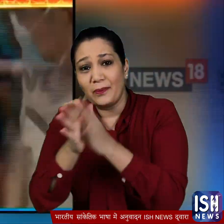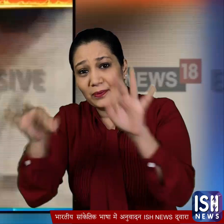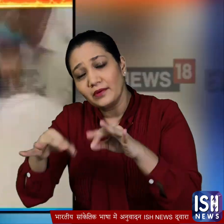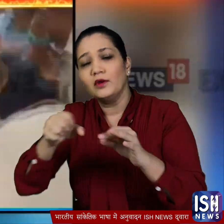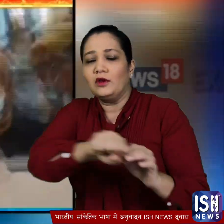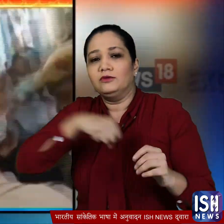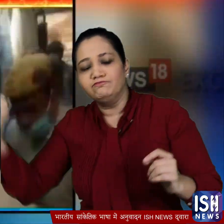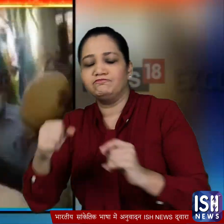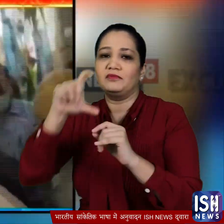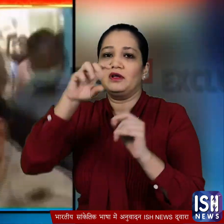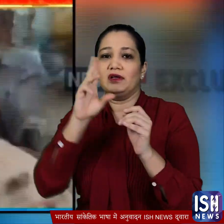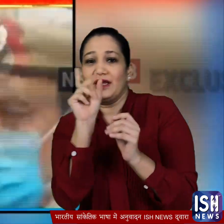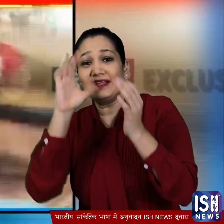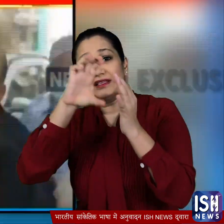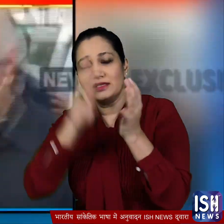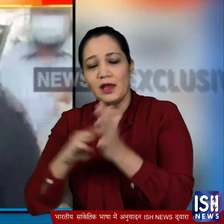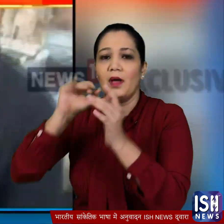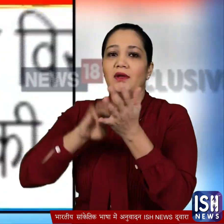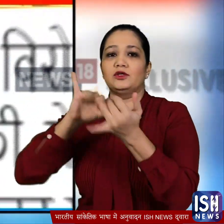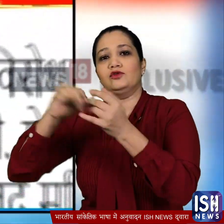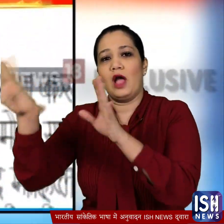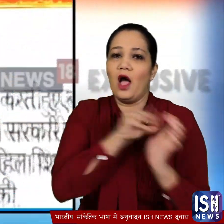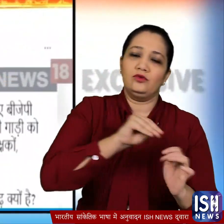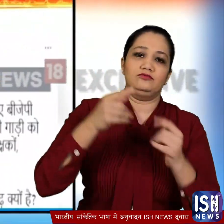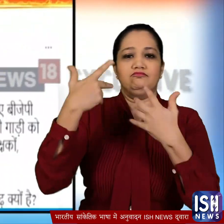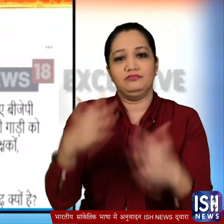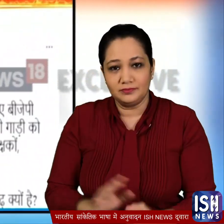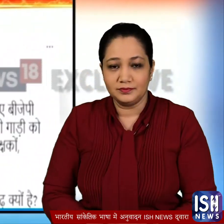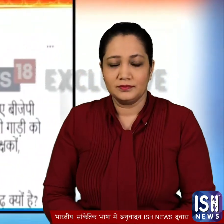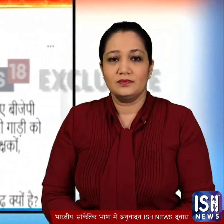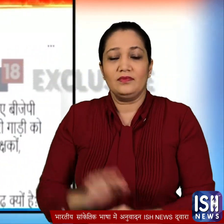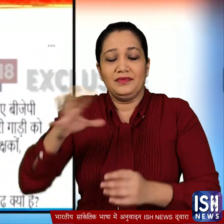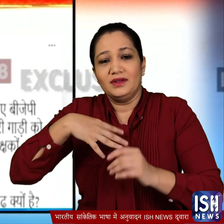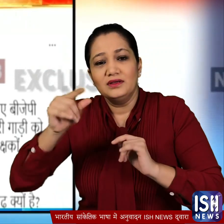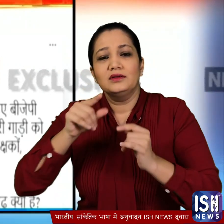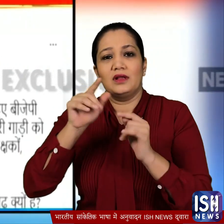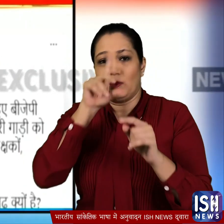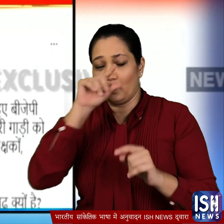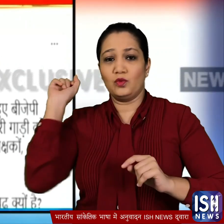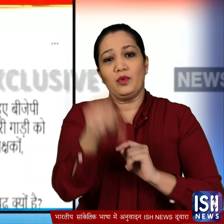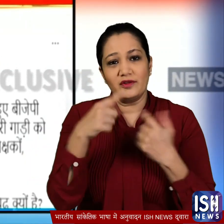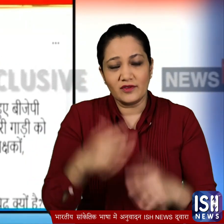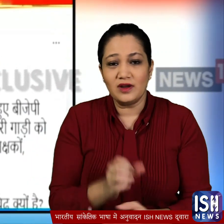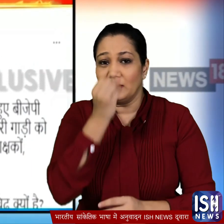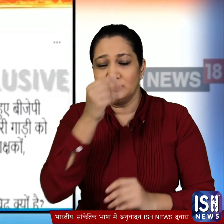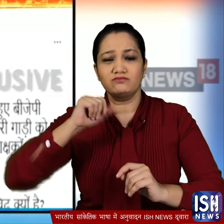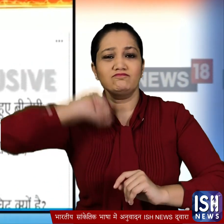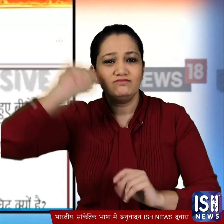फॉरण डिप्टी सीम मनीश सिसूदिया को बाहर निकाला गया बाद में मनीश सिसूदिया ने घटना पर एक ट्वीट किया और बीजेपी कारकरताओं पर हंगामे और